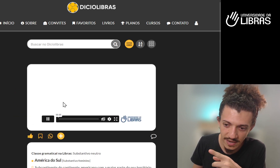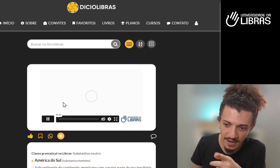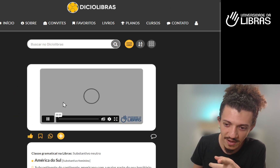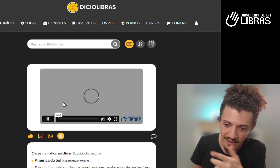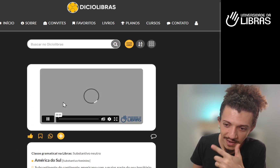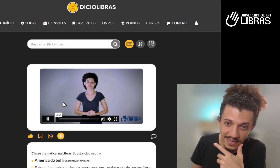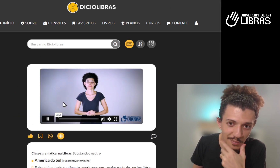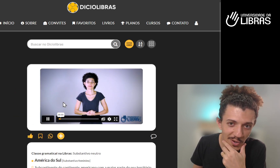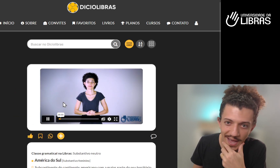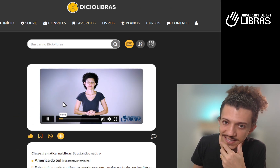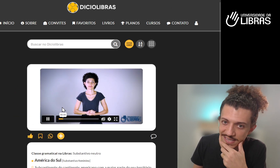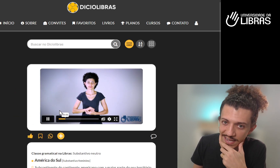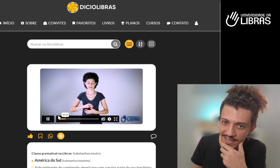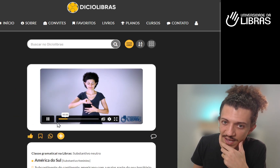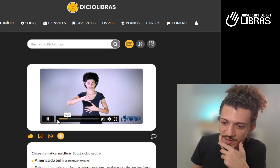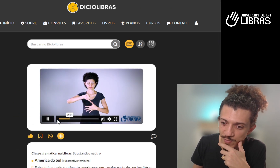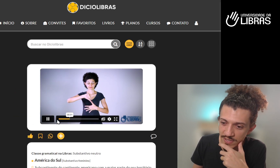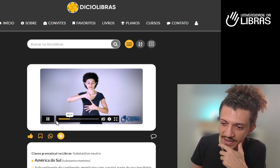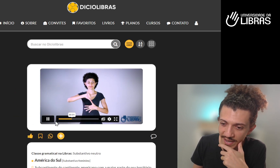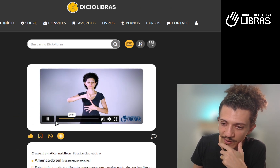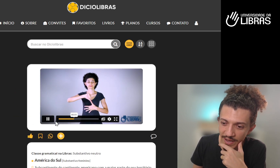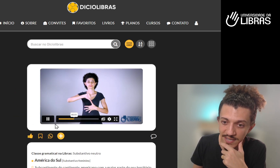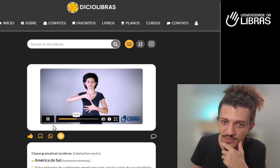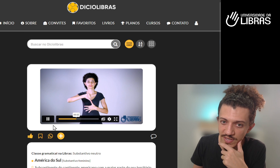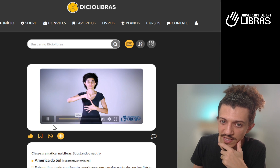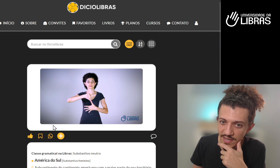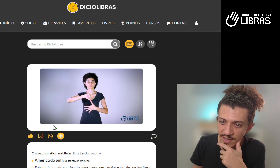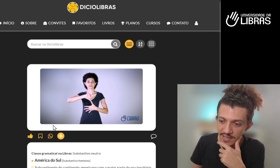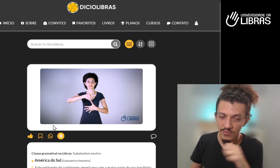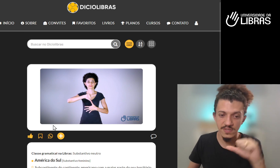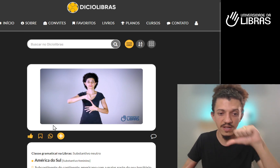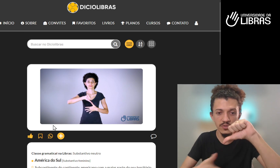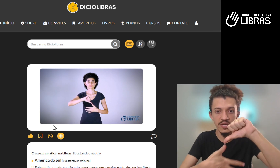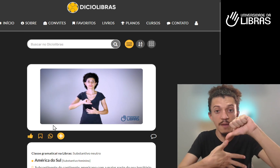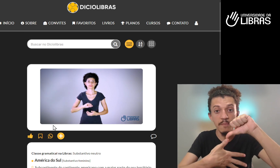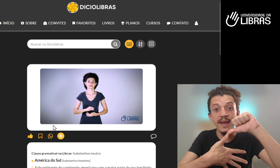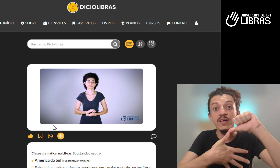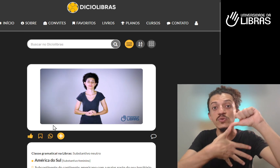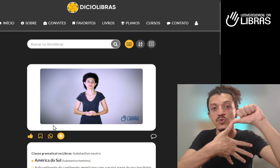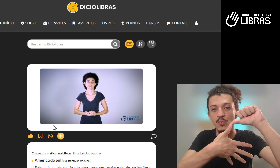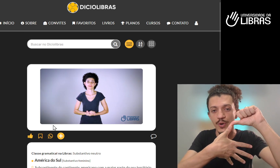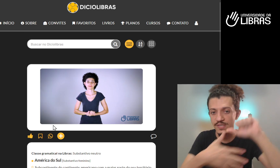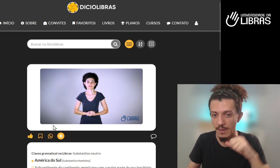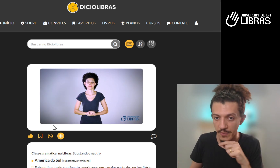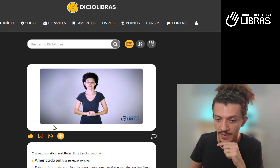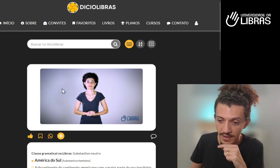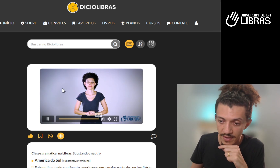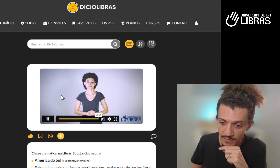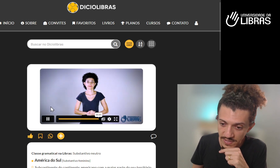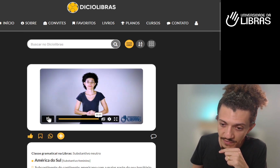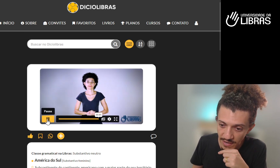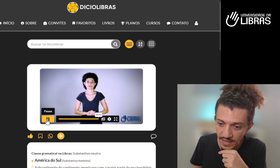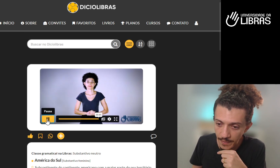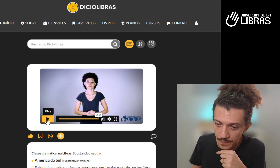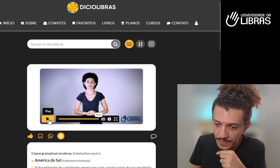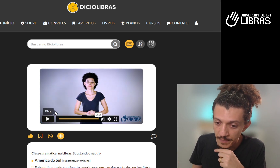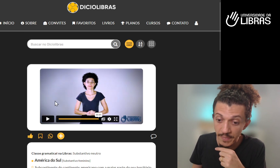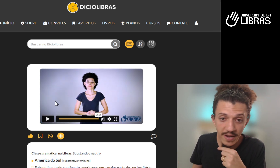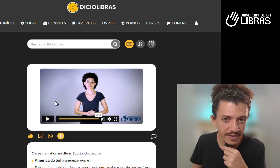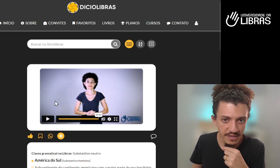linda mulher que está aqui é a minha esposa Raquel ela é sua então o sinal de América do Sul por exemplo você vê ele aqui primeira vez que está